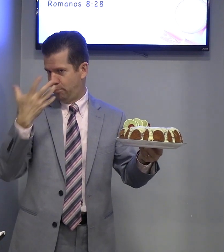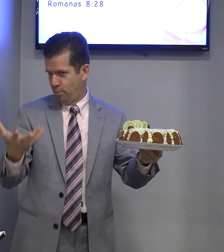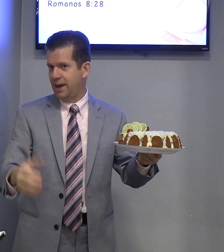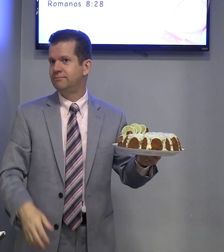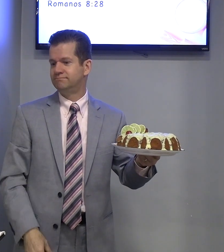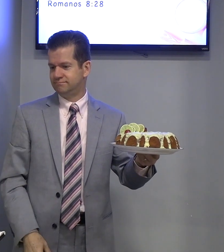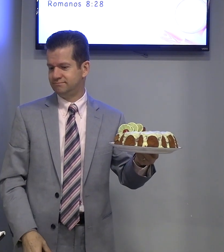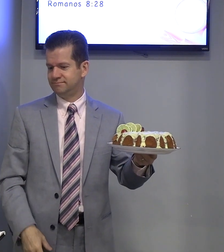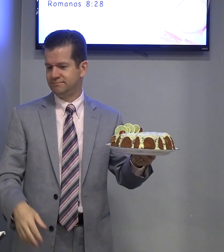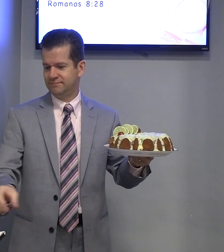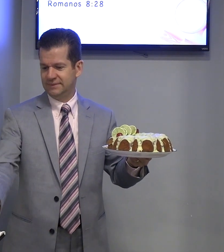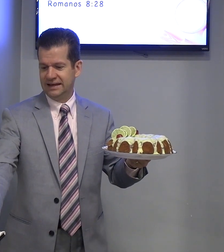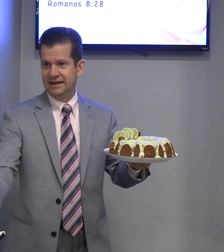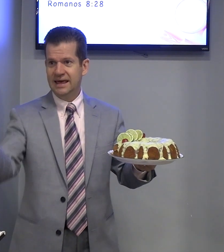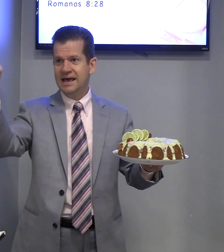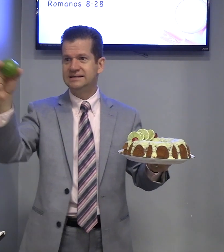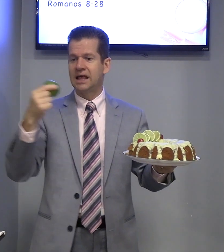bem. E este?